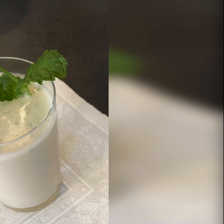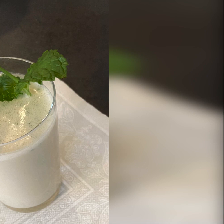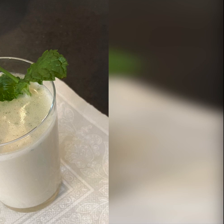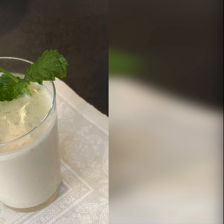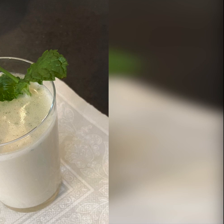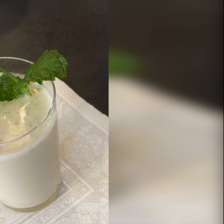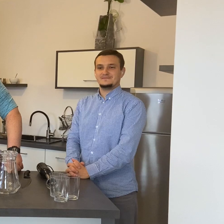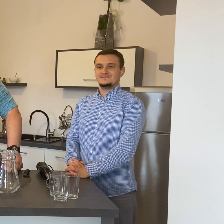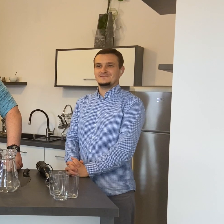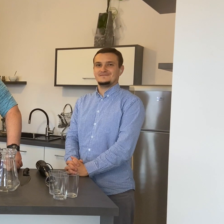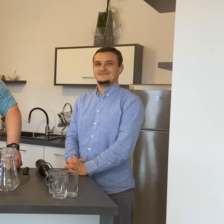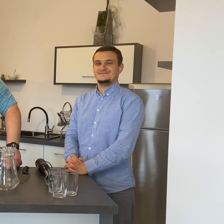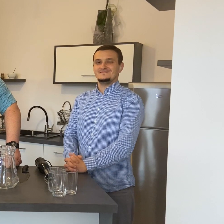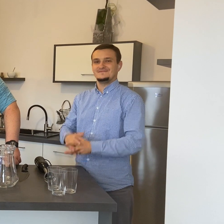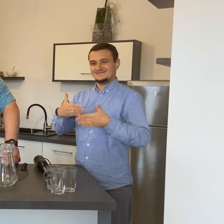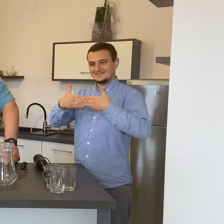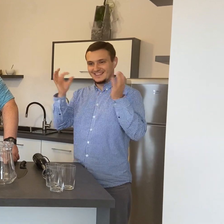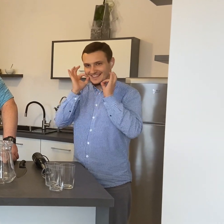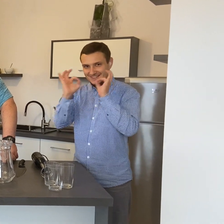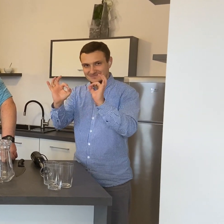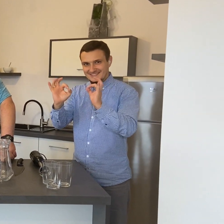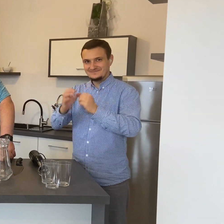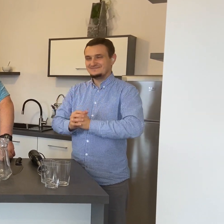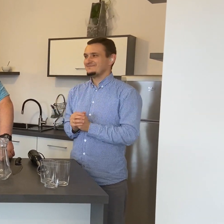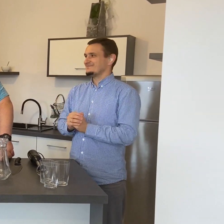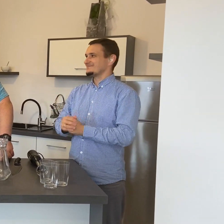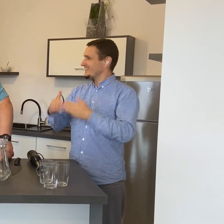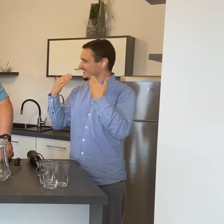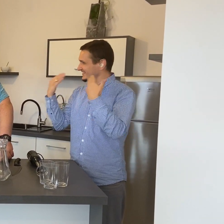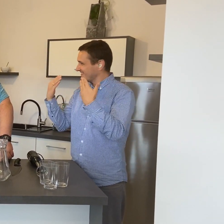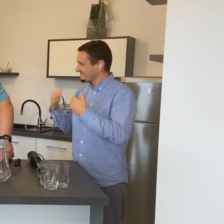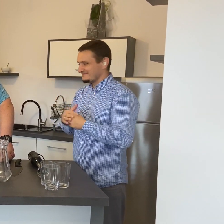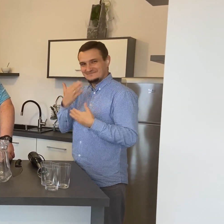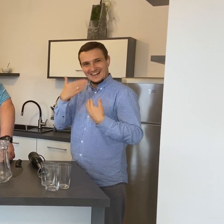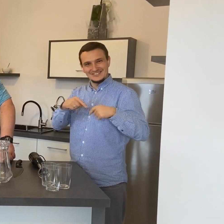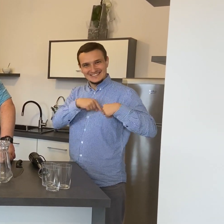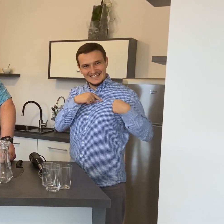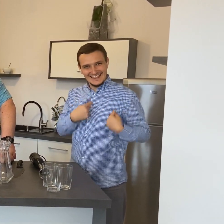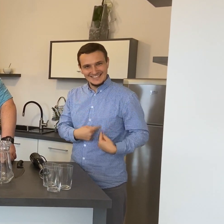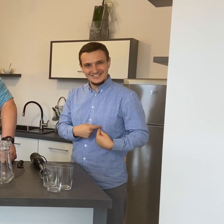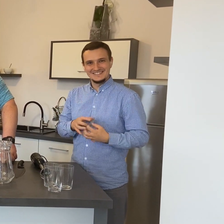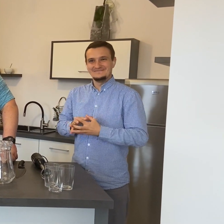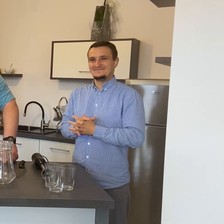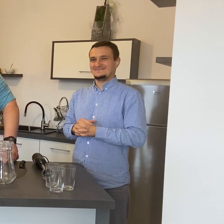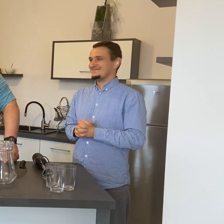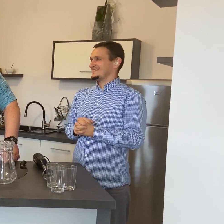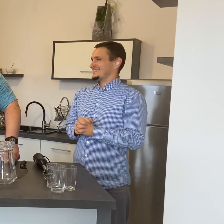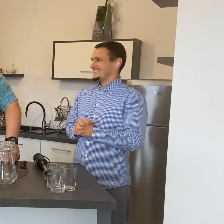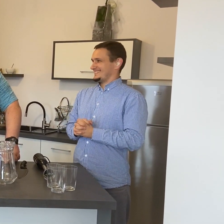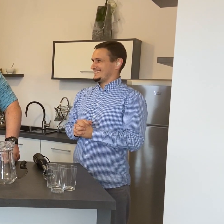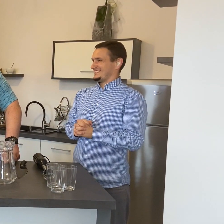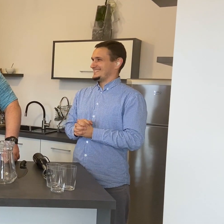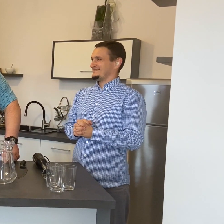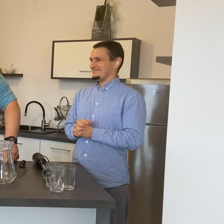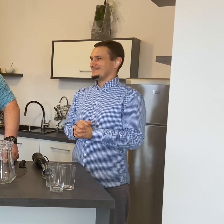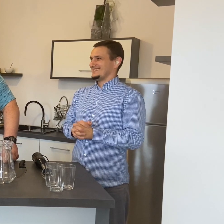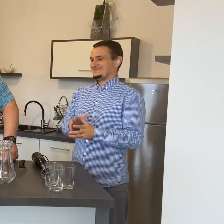Dzień dobry, witam bardzo serdecznie już w dziewiątym naszym programie kulinarnym.